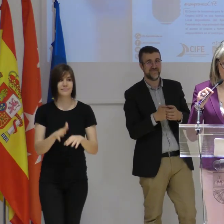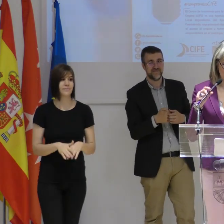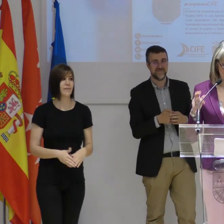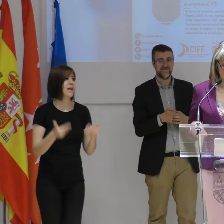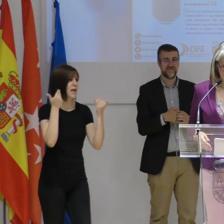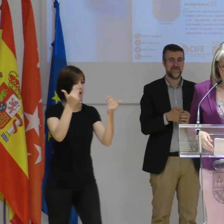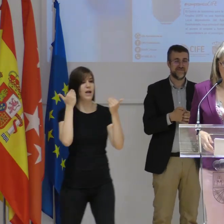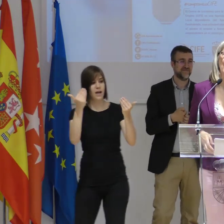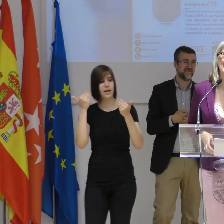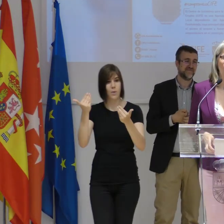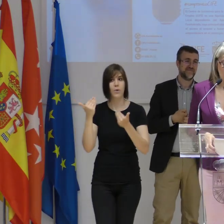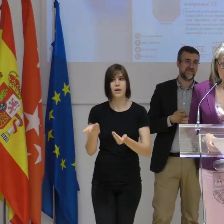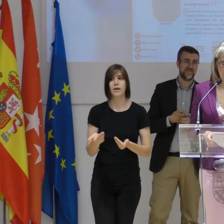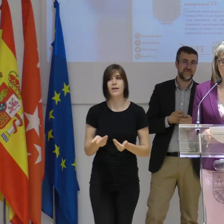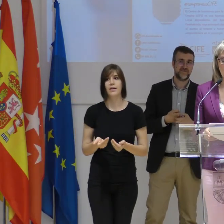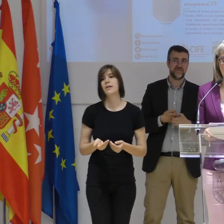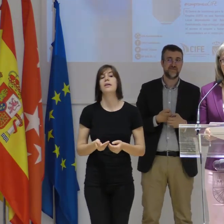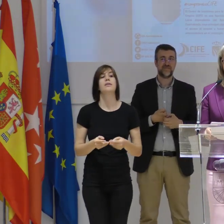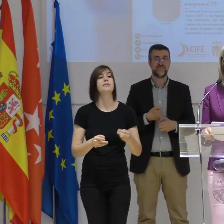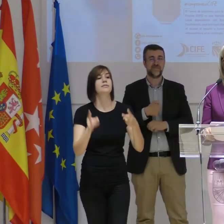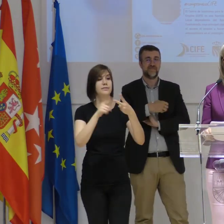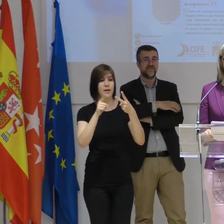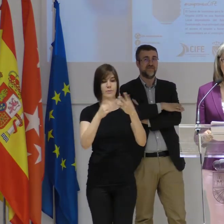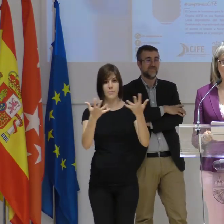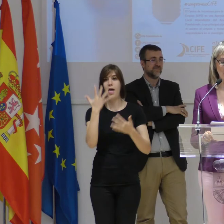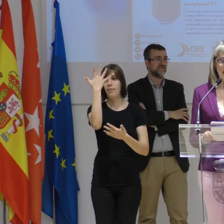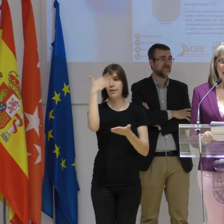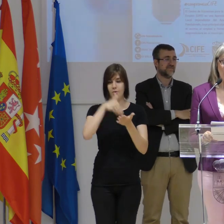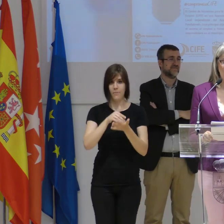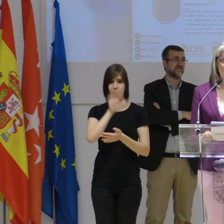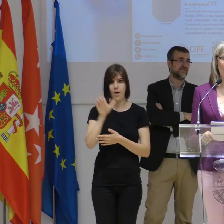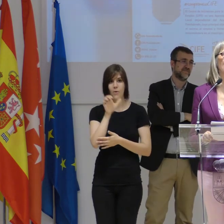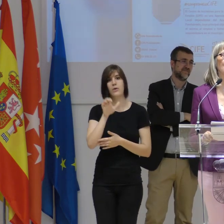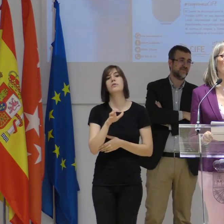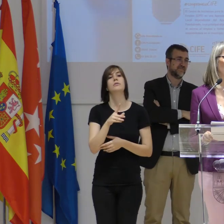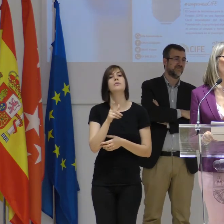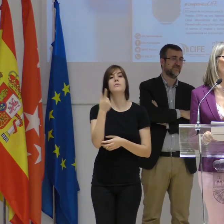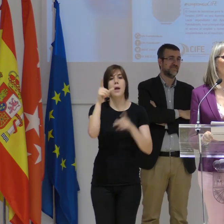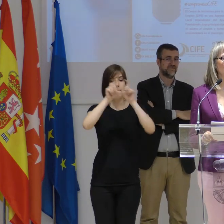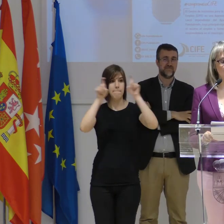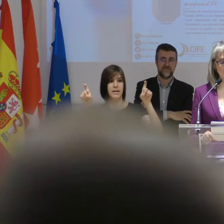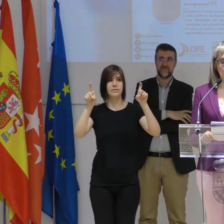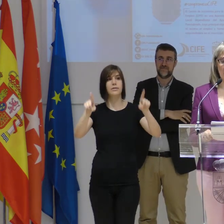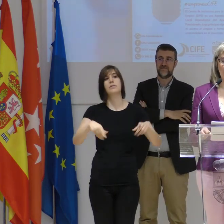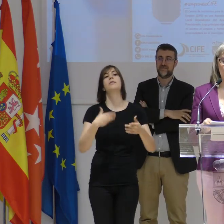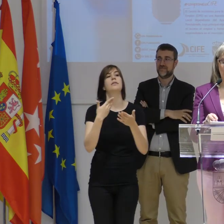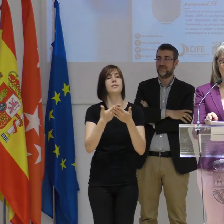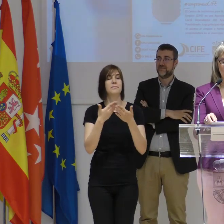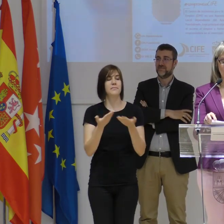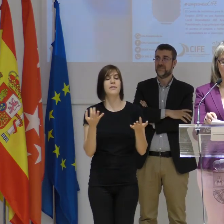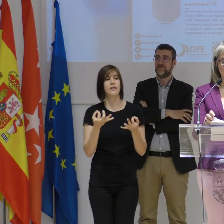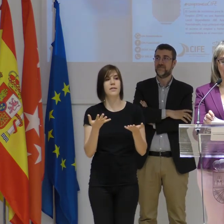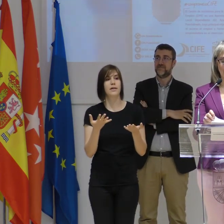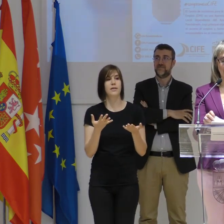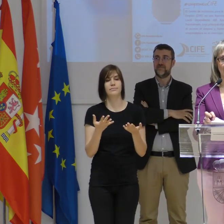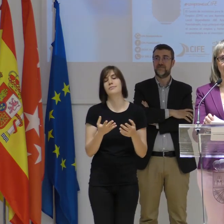Enhorabuena, enhorabuena Urco. El segundo premio dotado con 5.000 euros es para una empresa que pone de manifiesto la innovación y